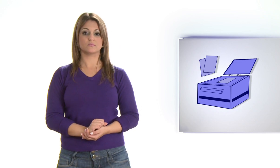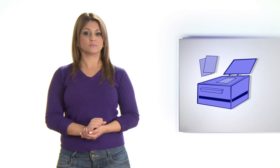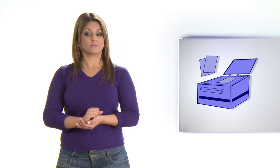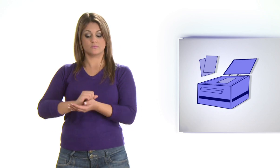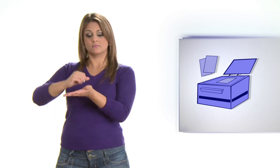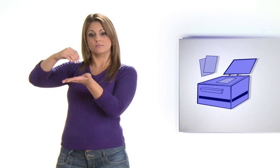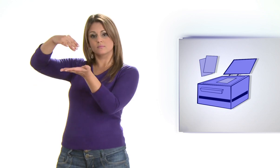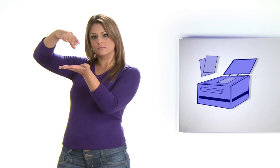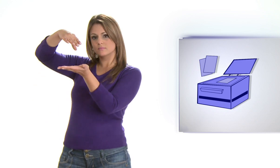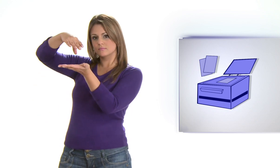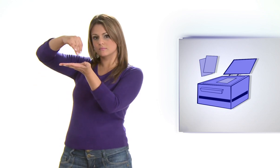Xerox